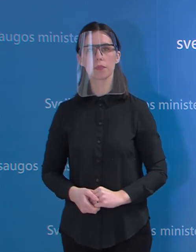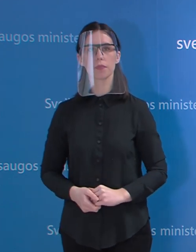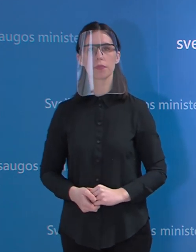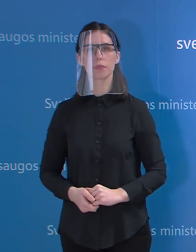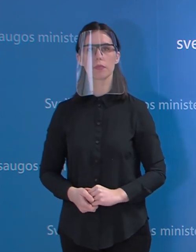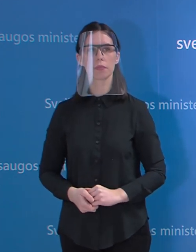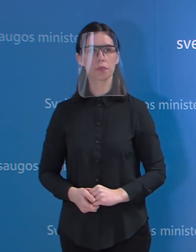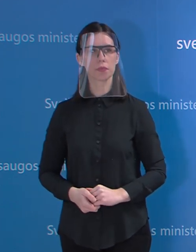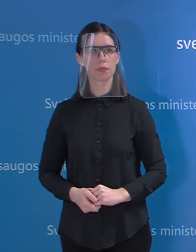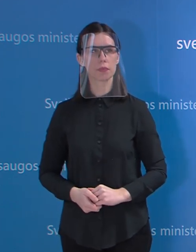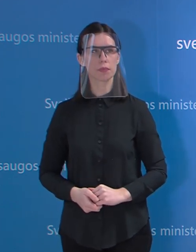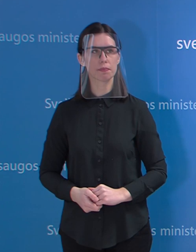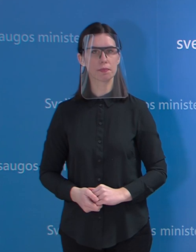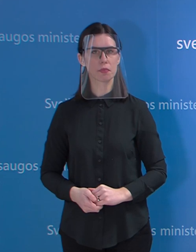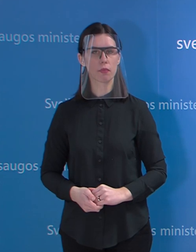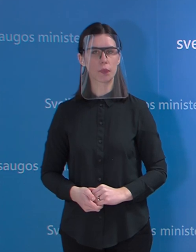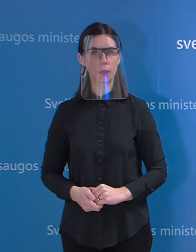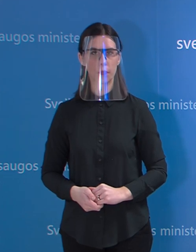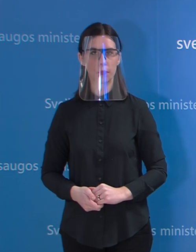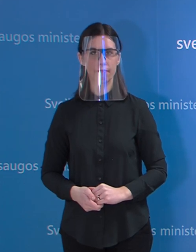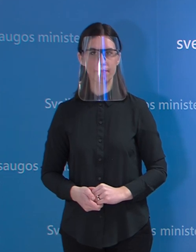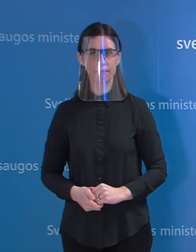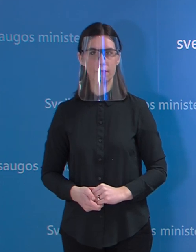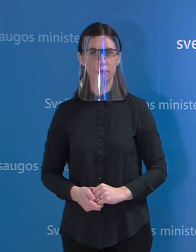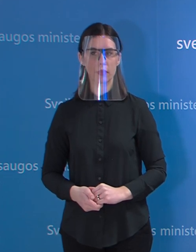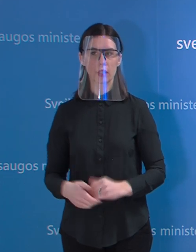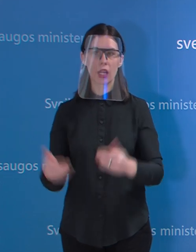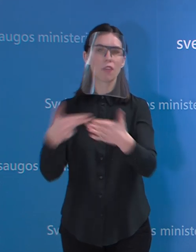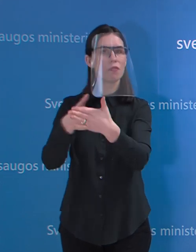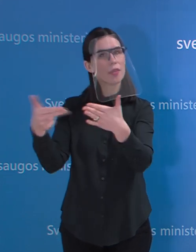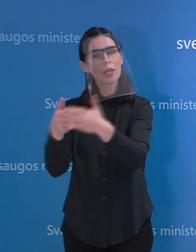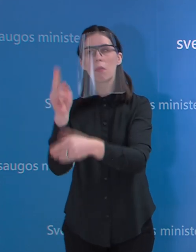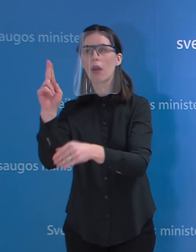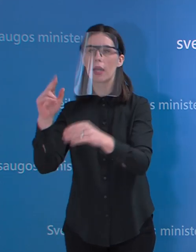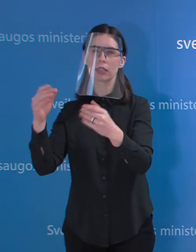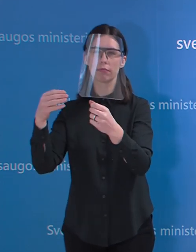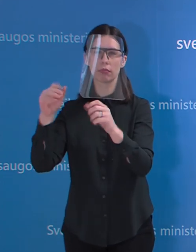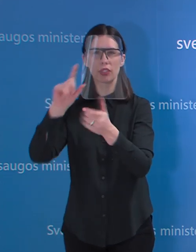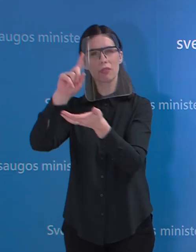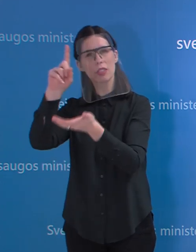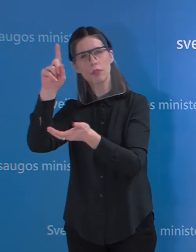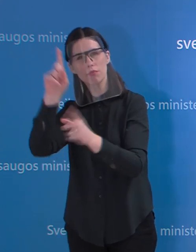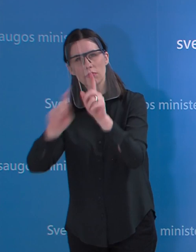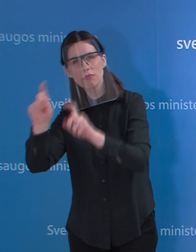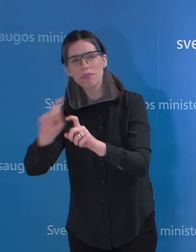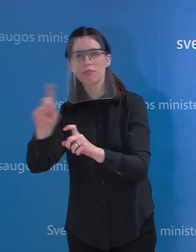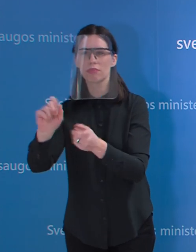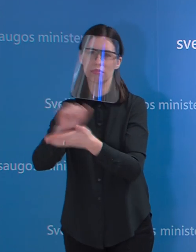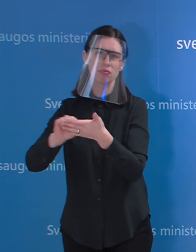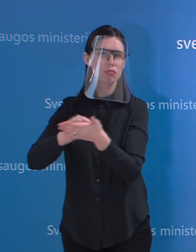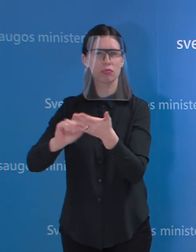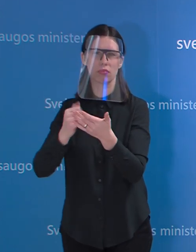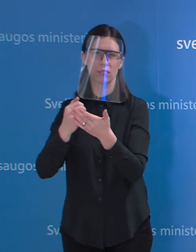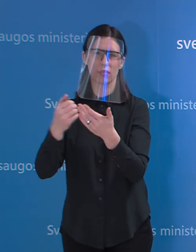tikrai gamintojam ir tie leidimai ir licenzijos, jas, kieką žinau, yra tvarkomas, išduodamos,